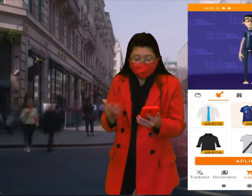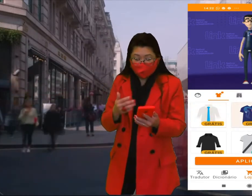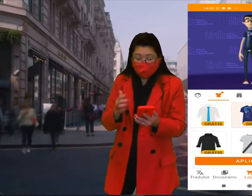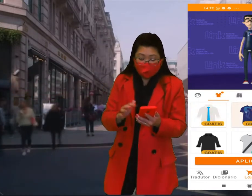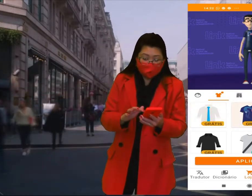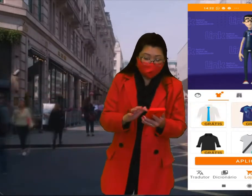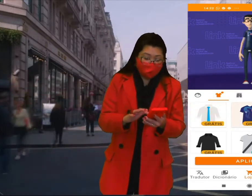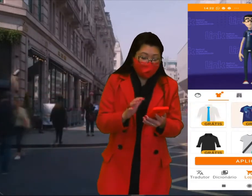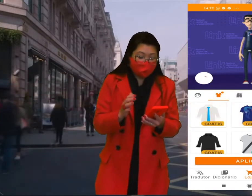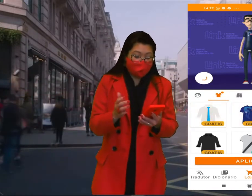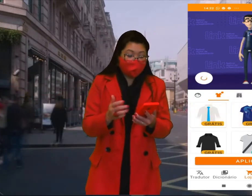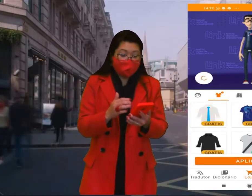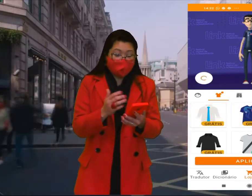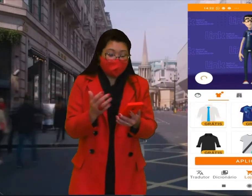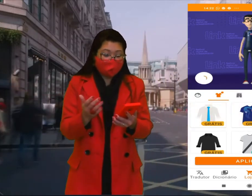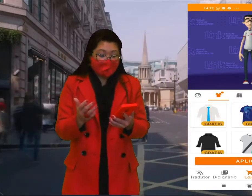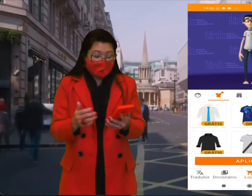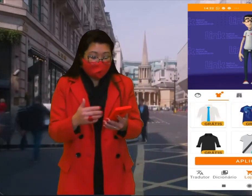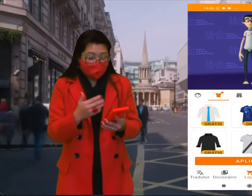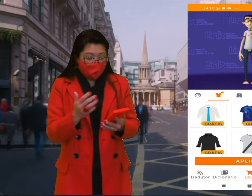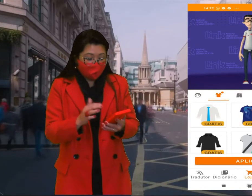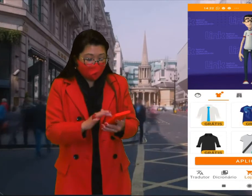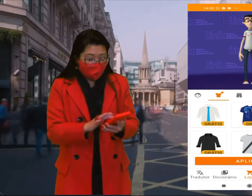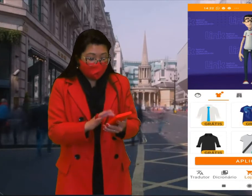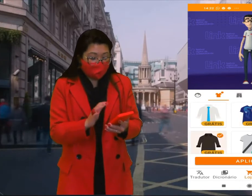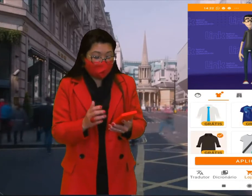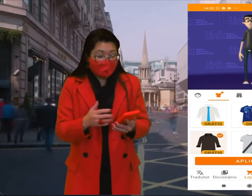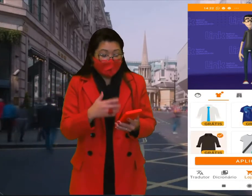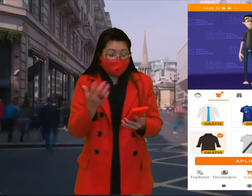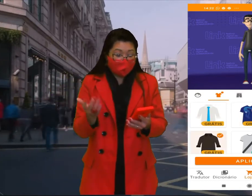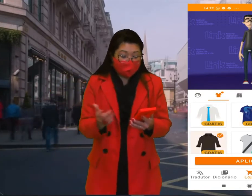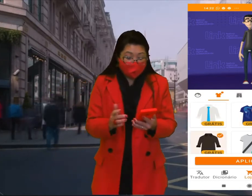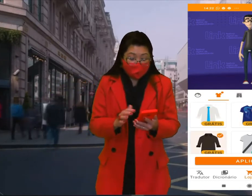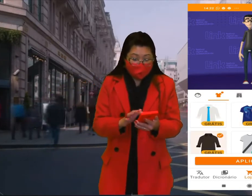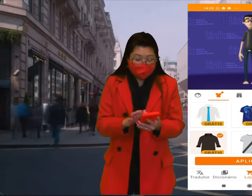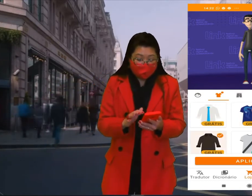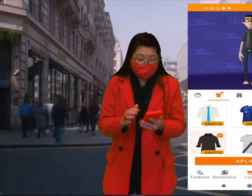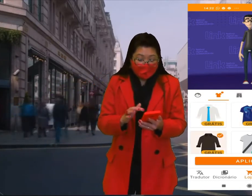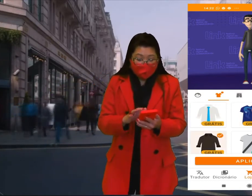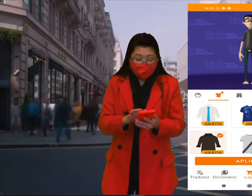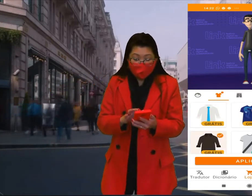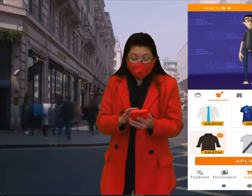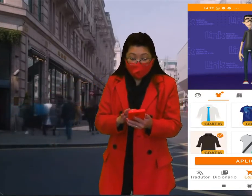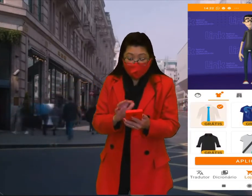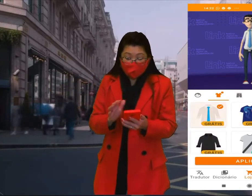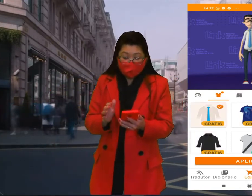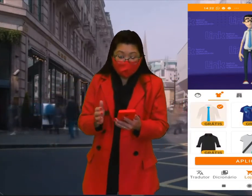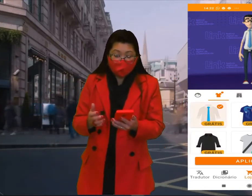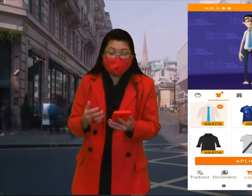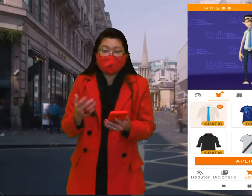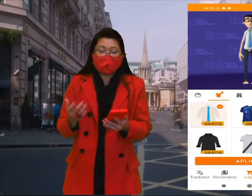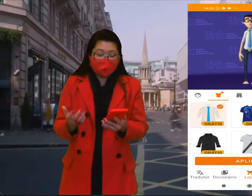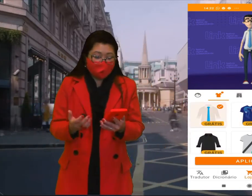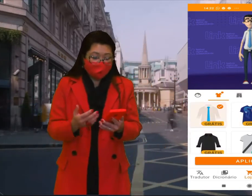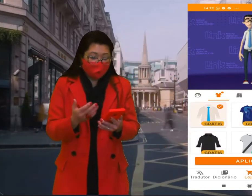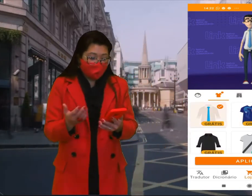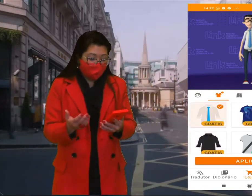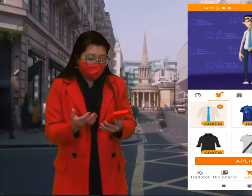camiseta, troco ele, a cor branca, a cor preta, enfim. Hoje, quero a cor,